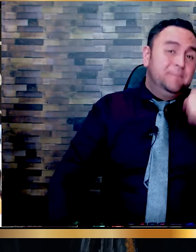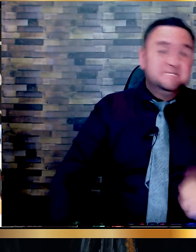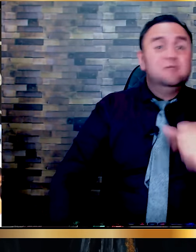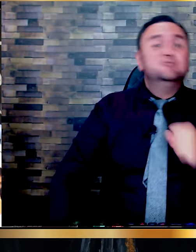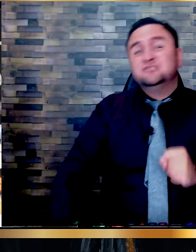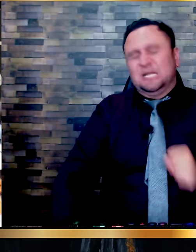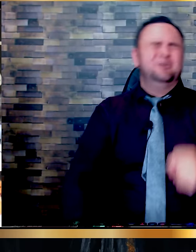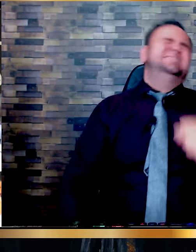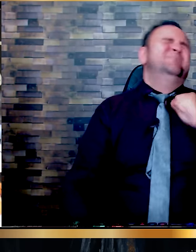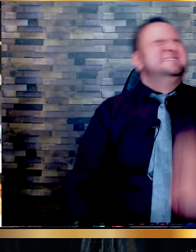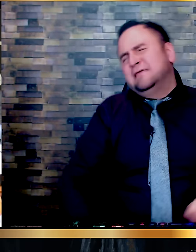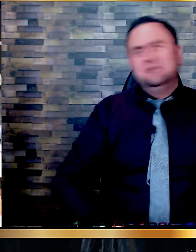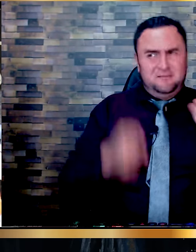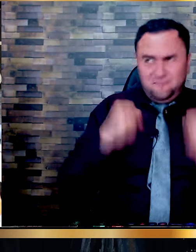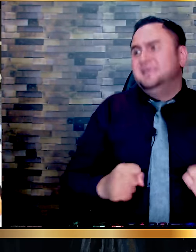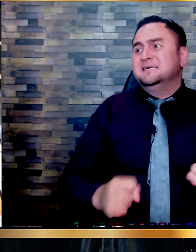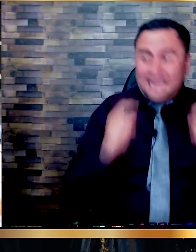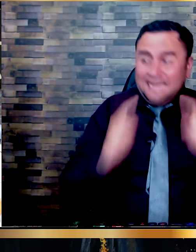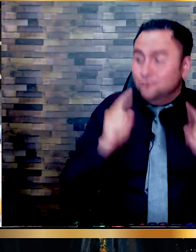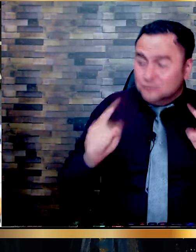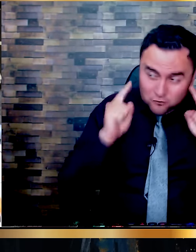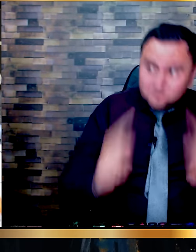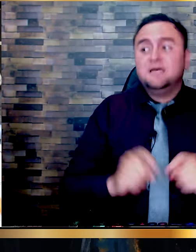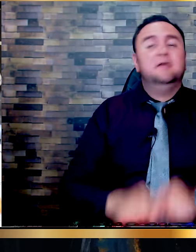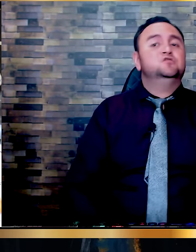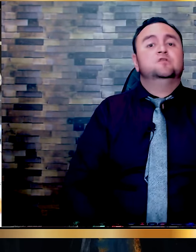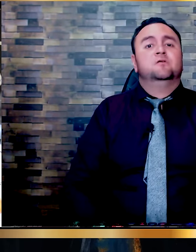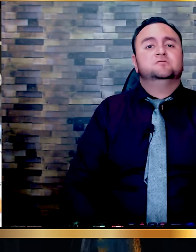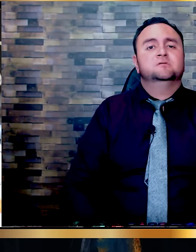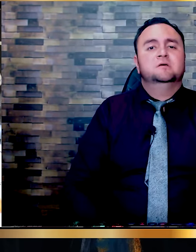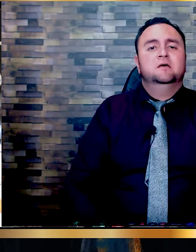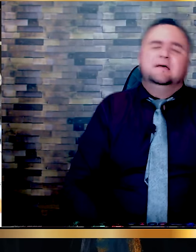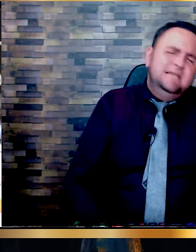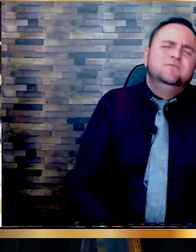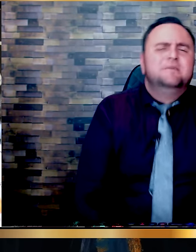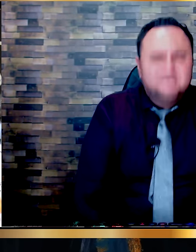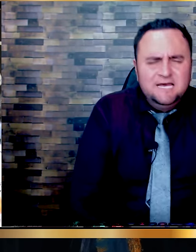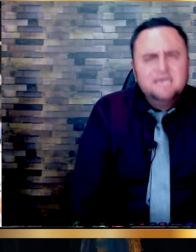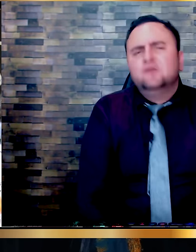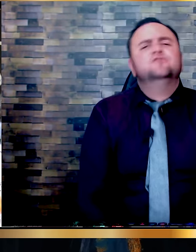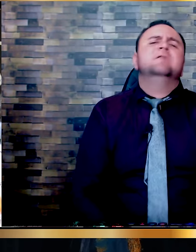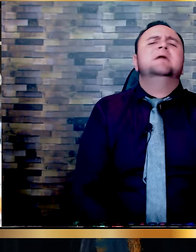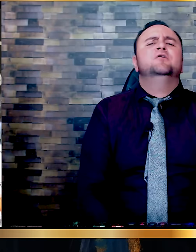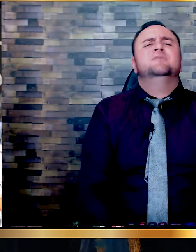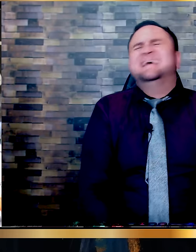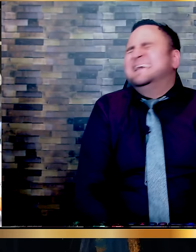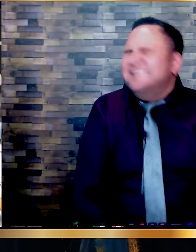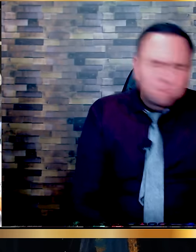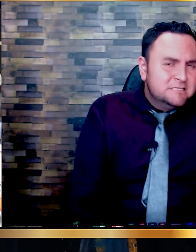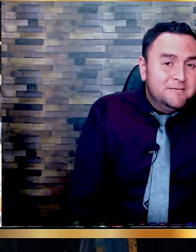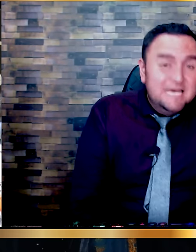Y que a pesar de nuestros errores. A pesar de nuestras fallas. Él no se olvida de nosotros. Qué lindo este mensaje que Dios nos ha hablado.